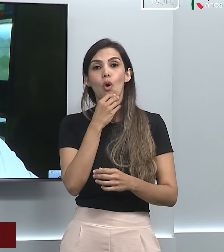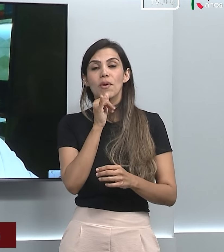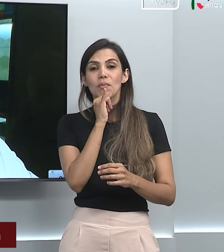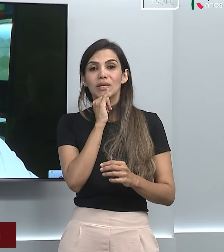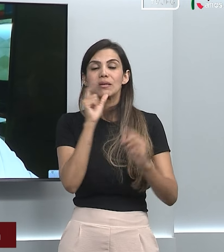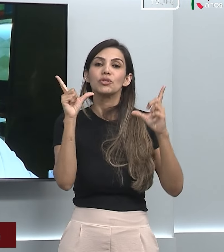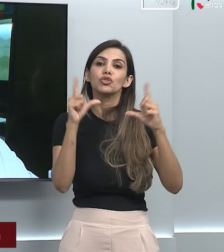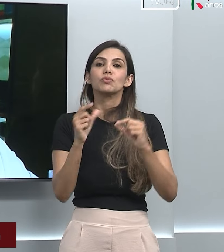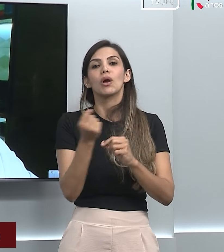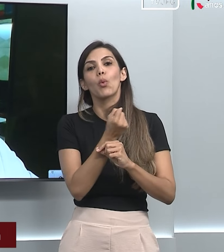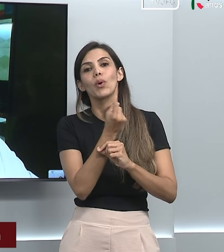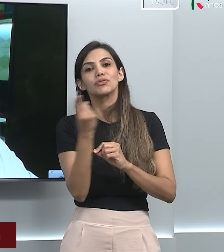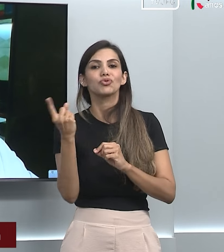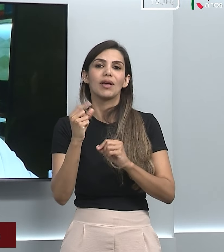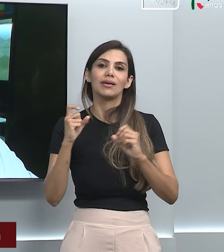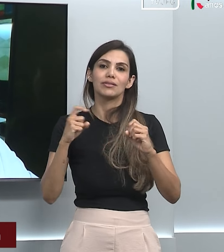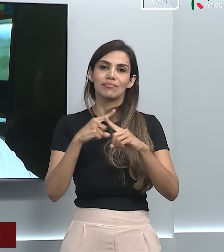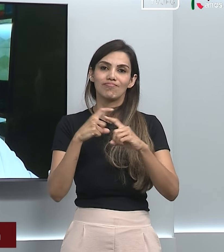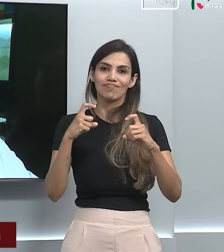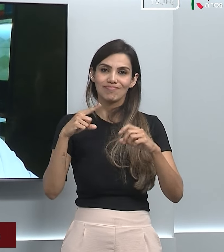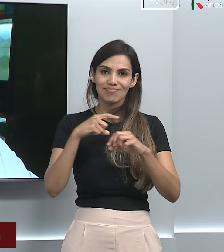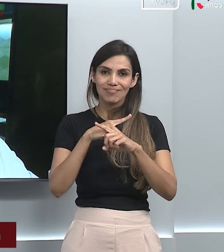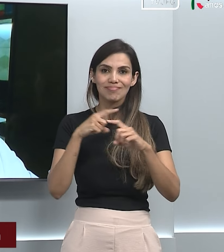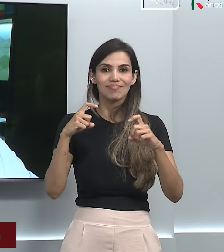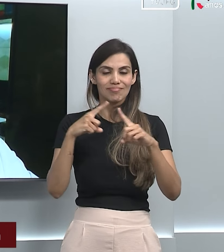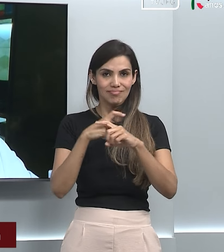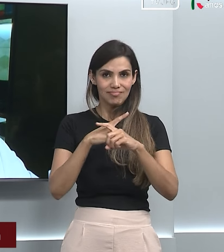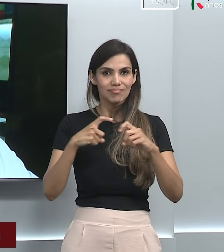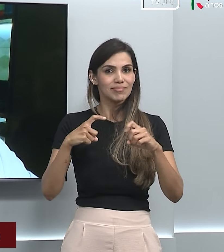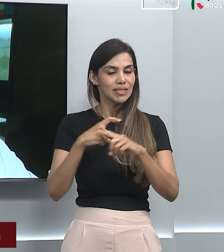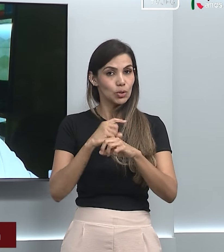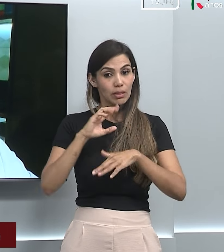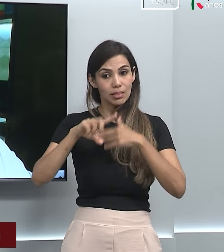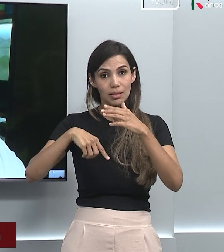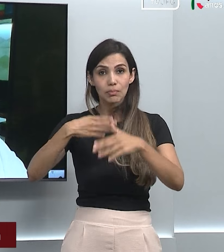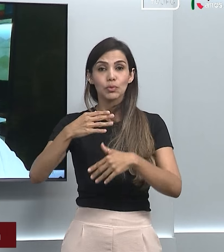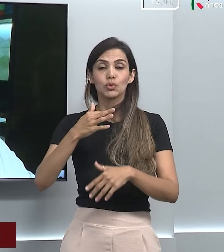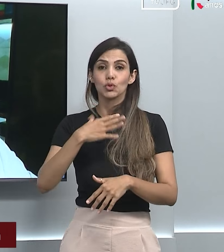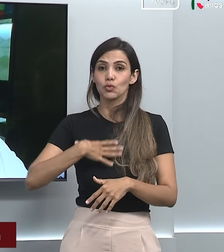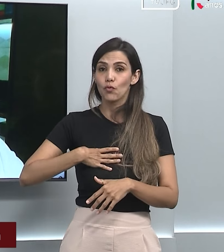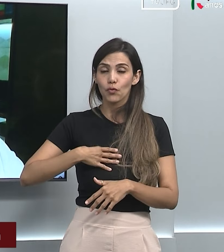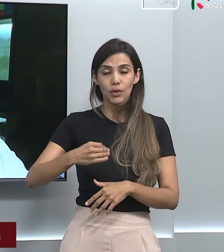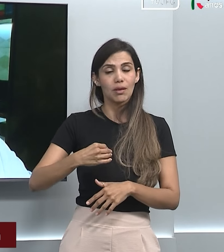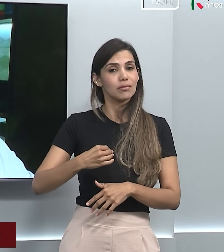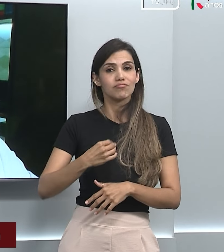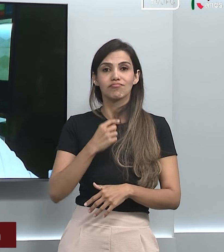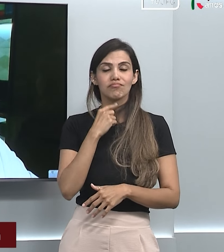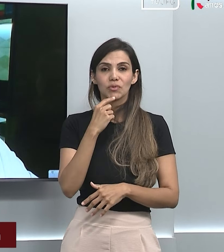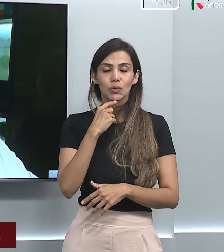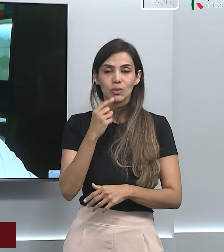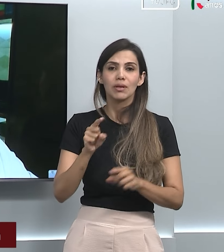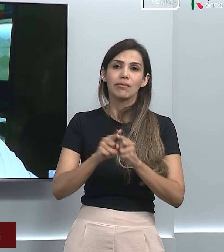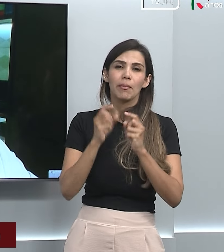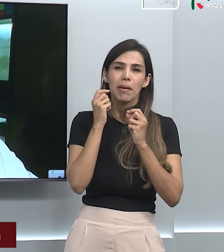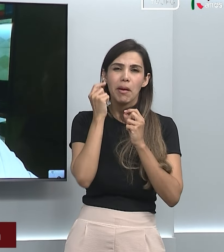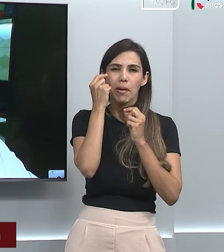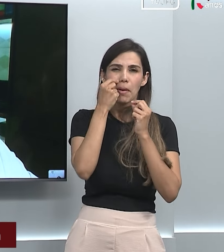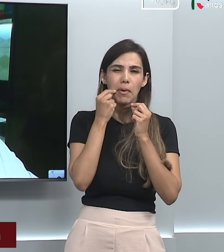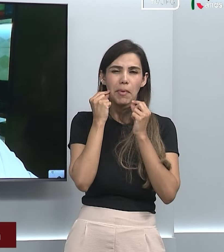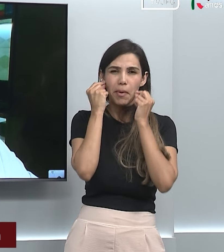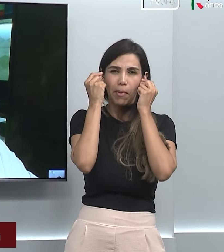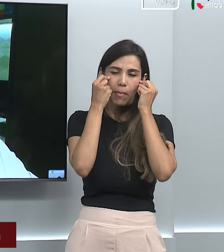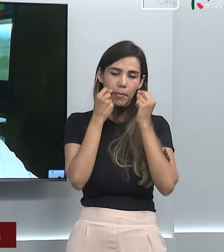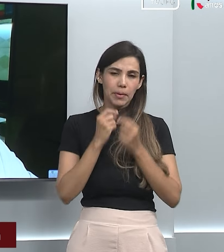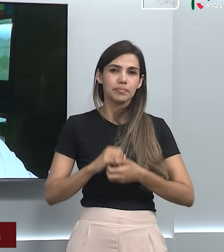E por fim também alterações dermatológicas, como acne, entre outras lesões acneformas. Doutor,